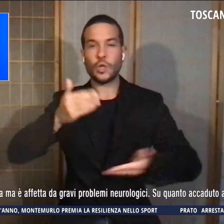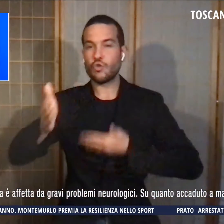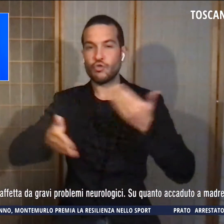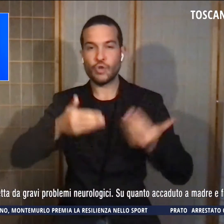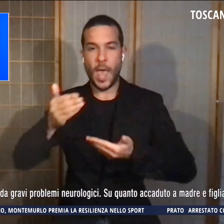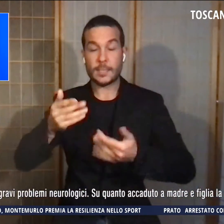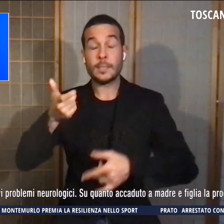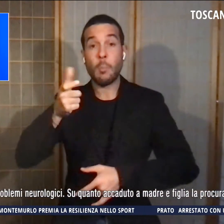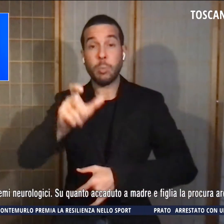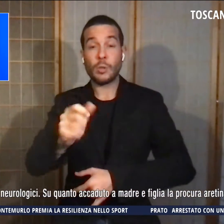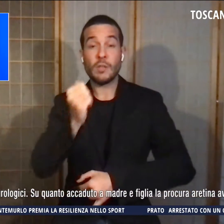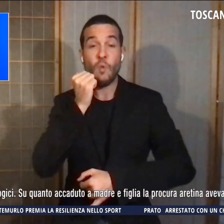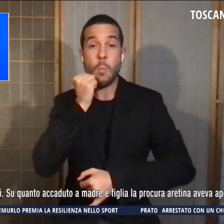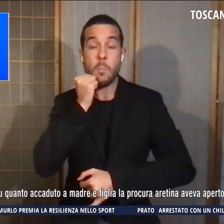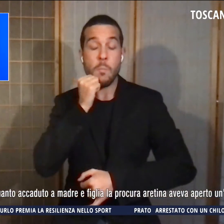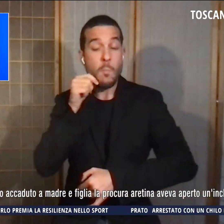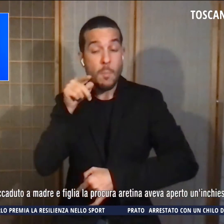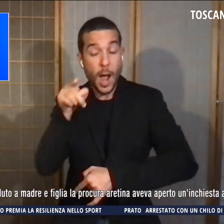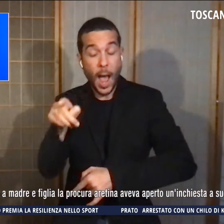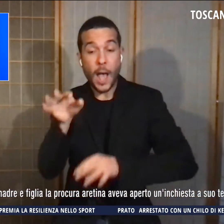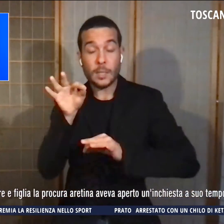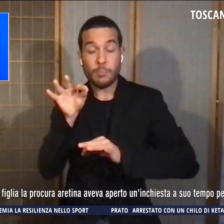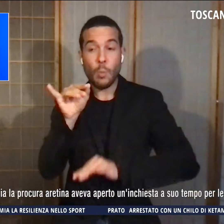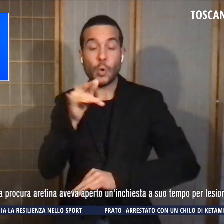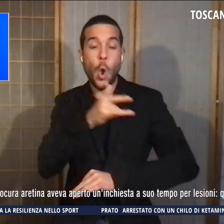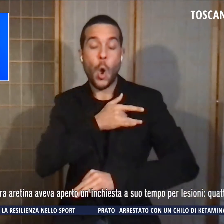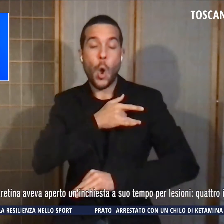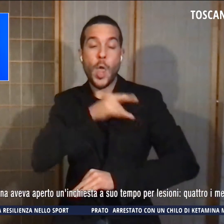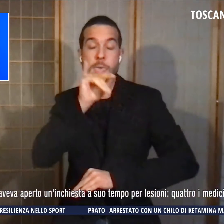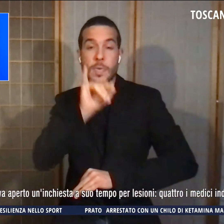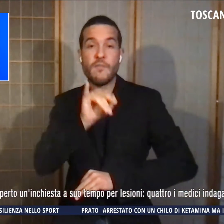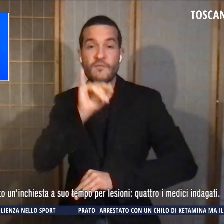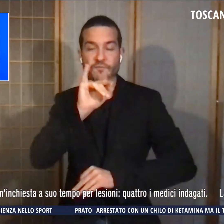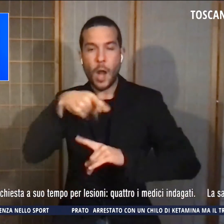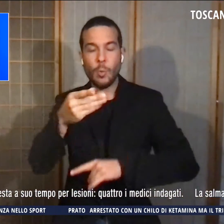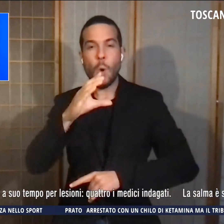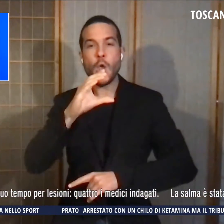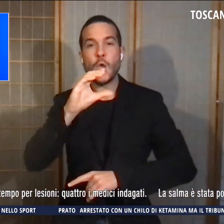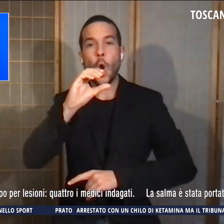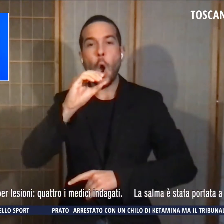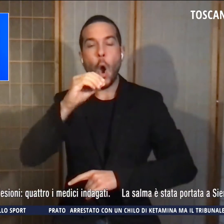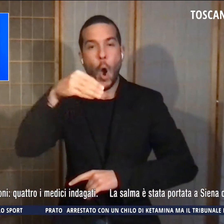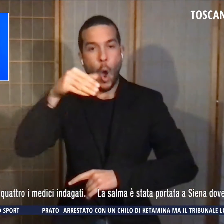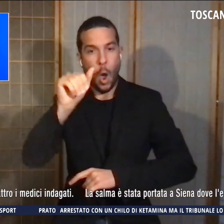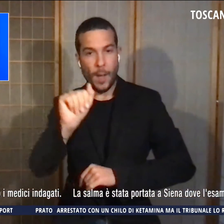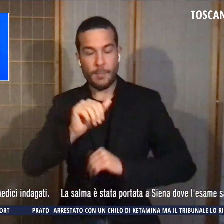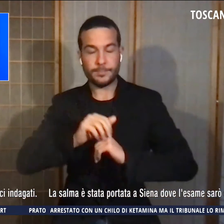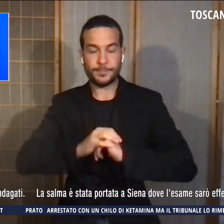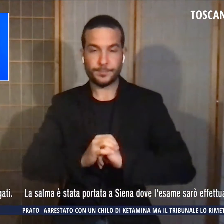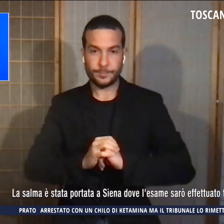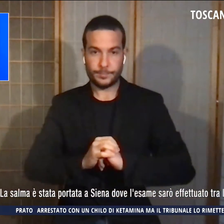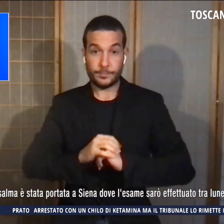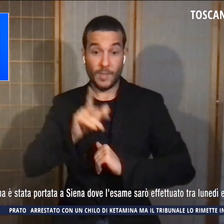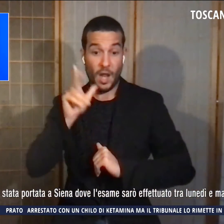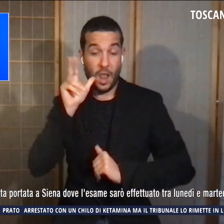gravidanza aveva avuto un infarto entrando poi in coma. La donna, che ha 39 anni,